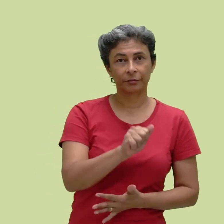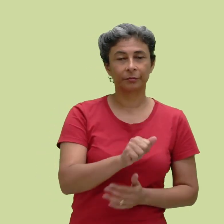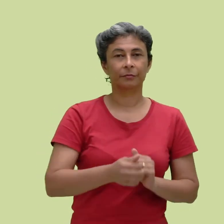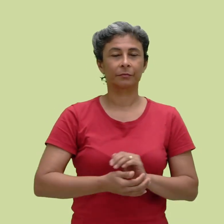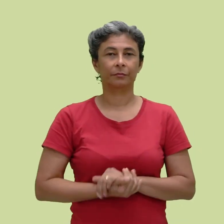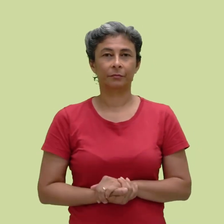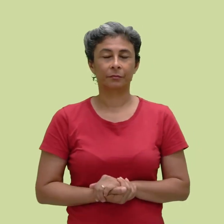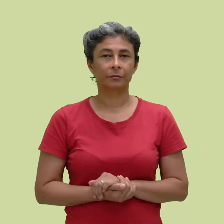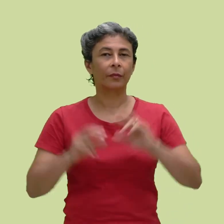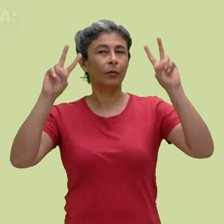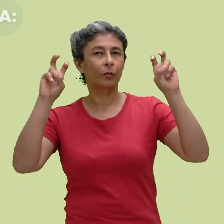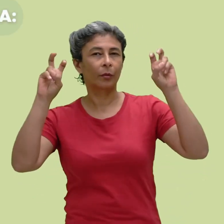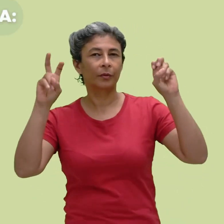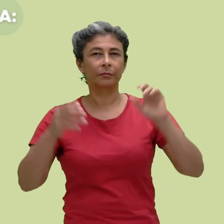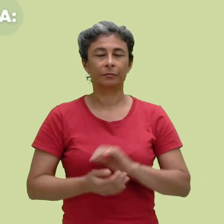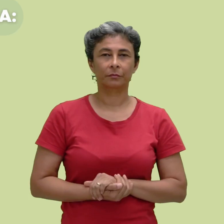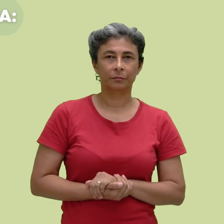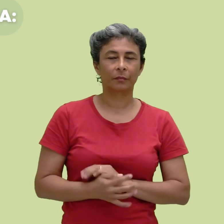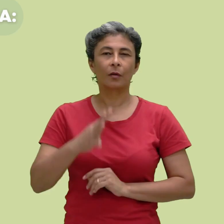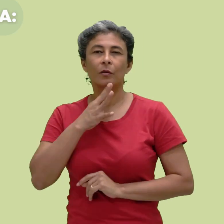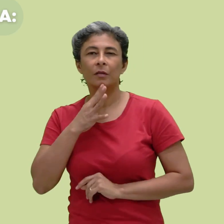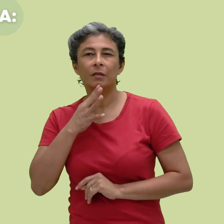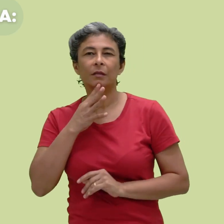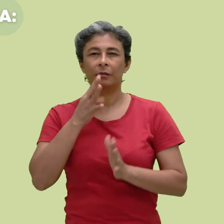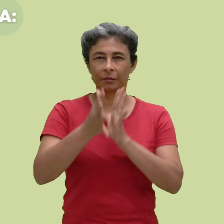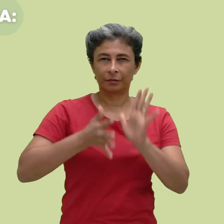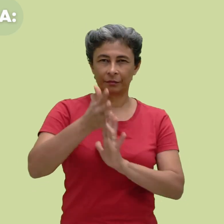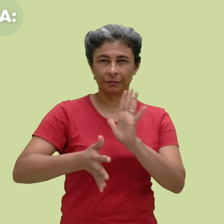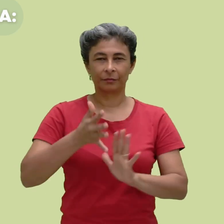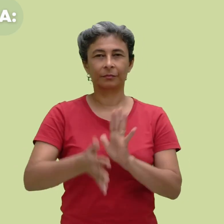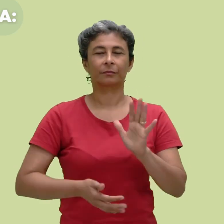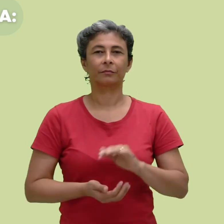Regina. O tópico desse vídeo é Conhecendo a Língua de Sinais.